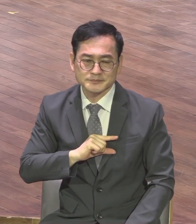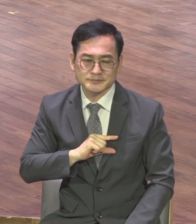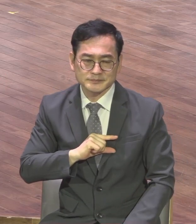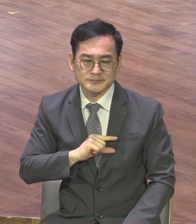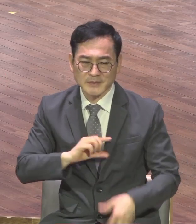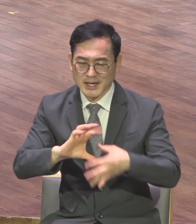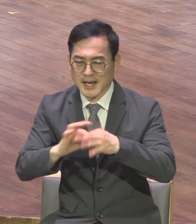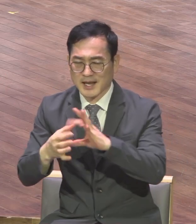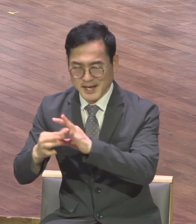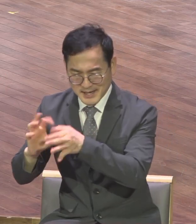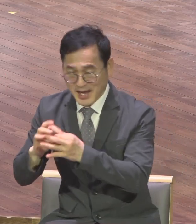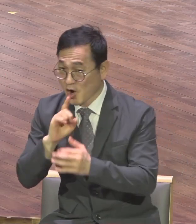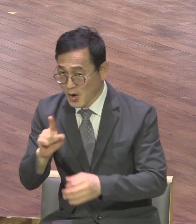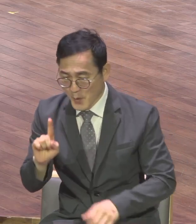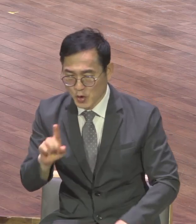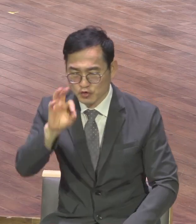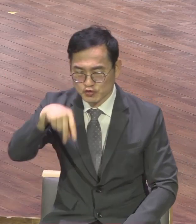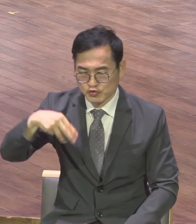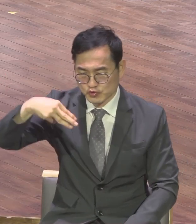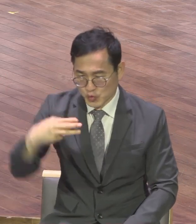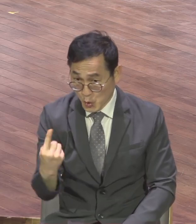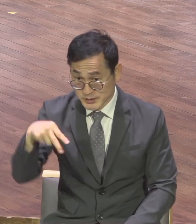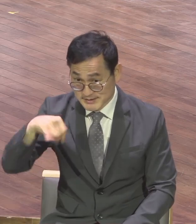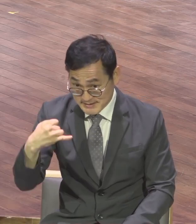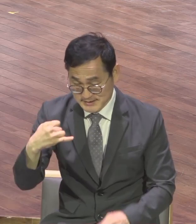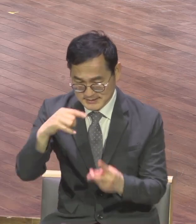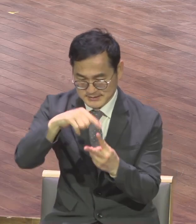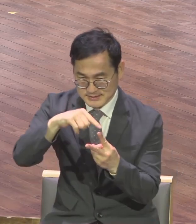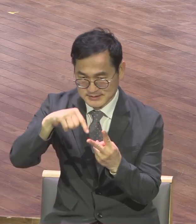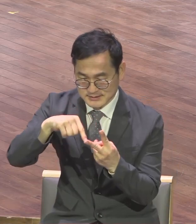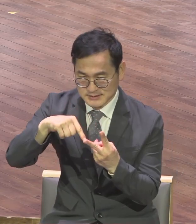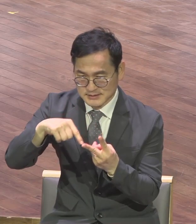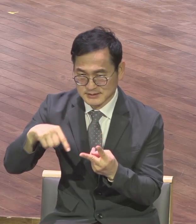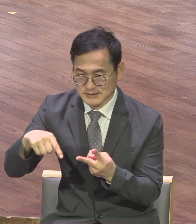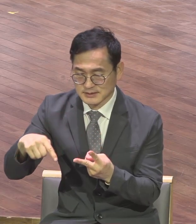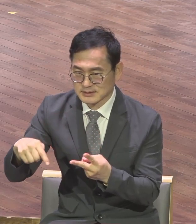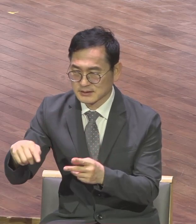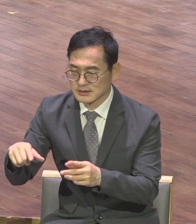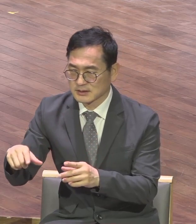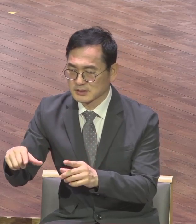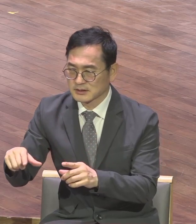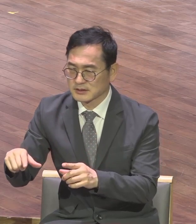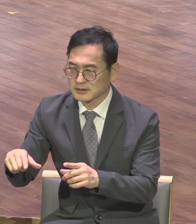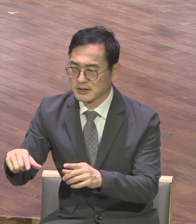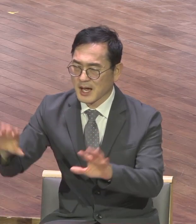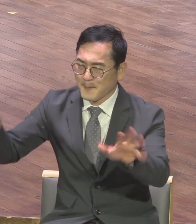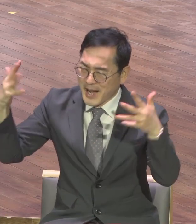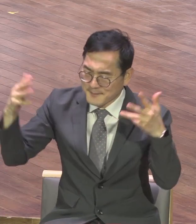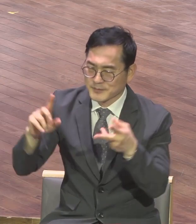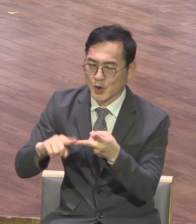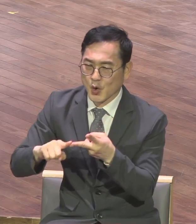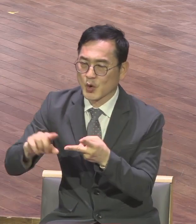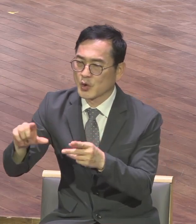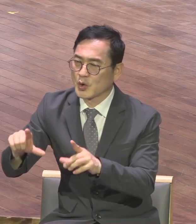유로스 유로스라는 뜻이고 북동쪽을 가르치는 라틴으로 아킬로라는 합성입니다